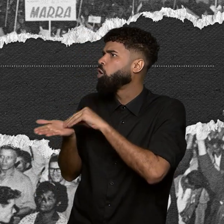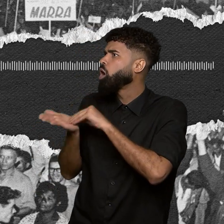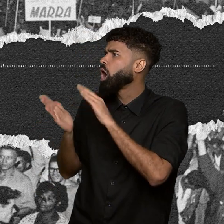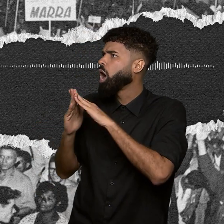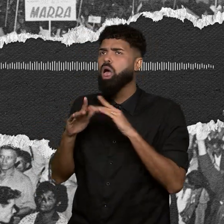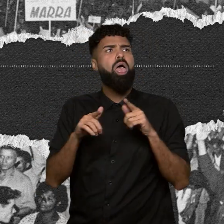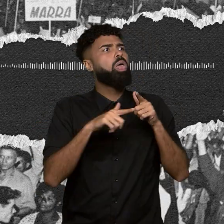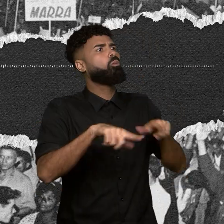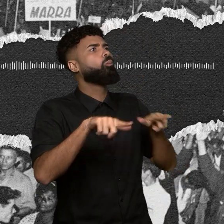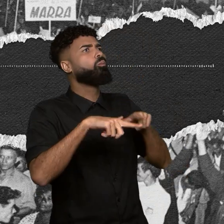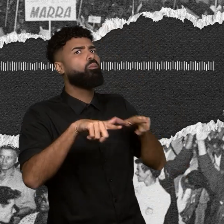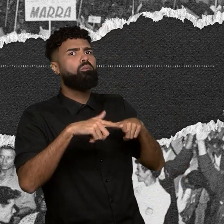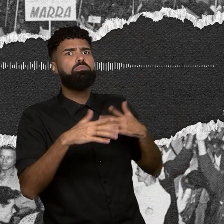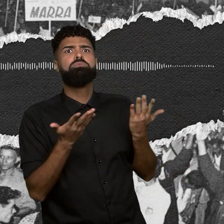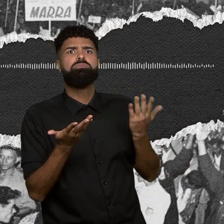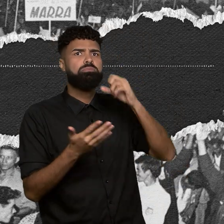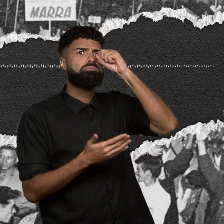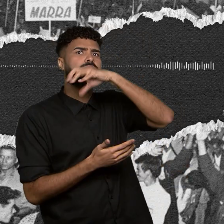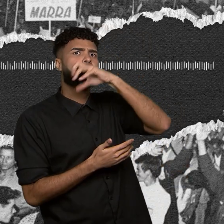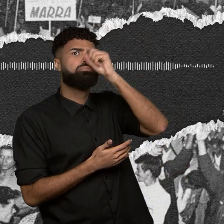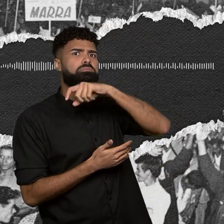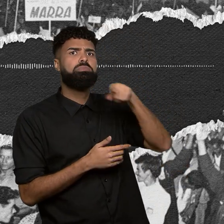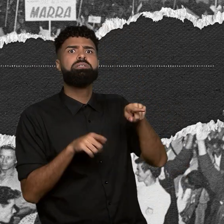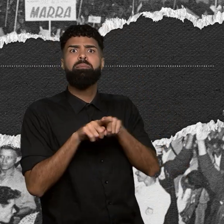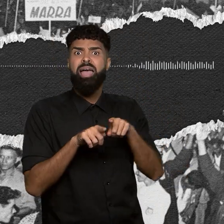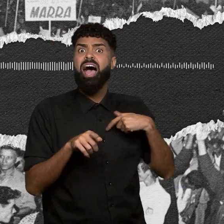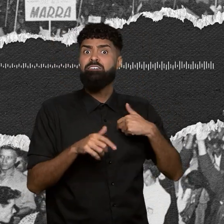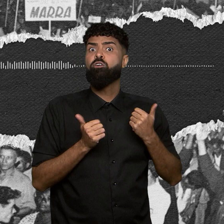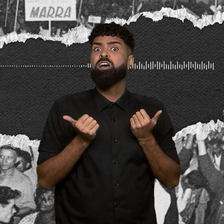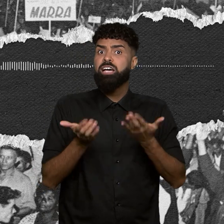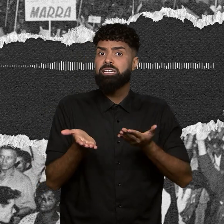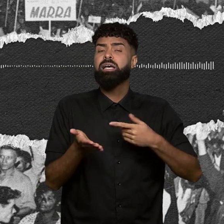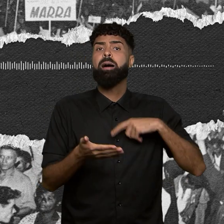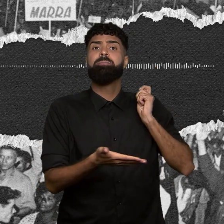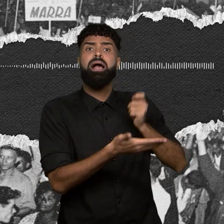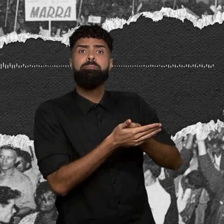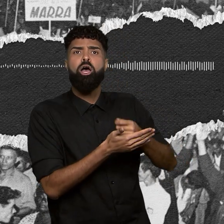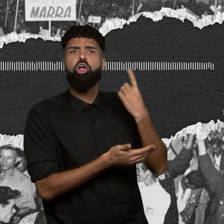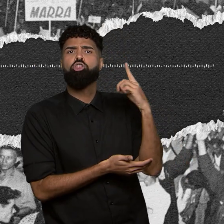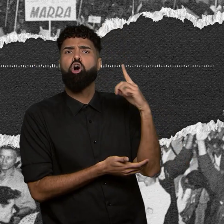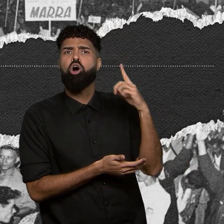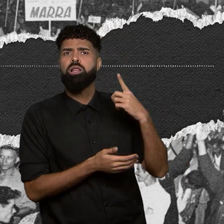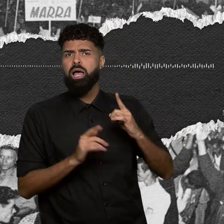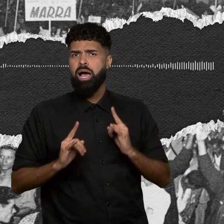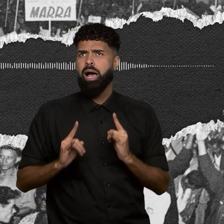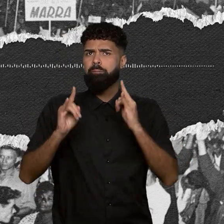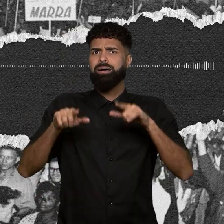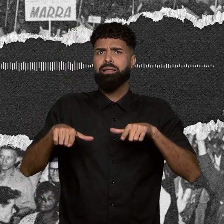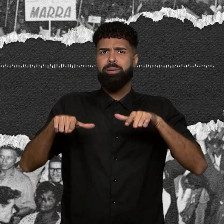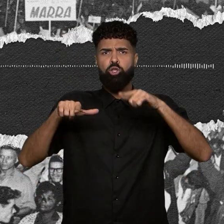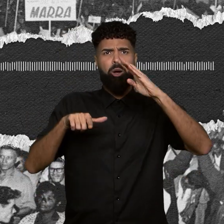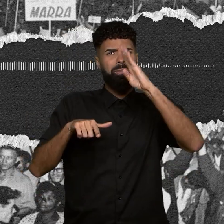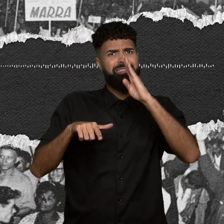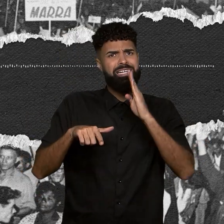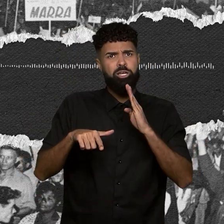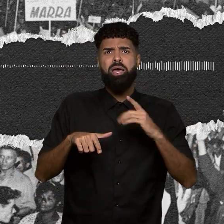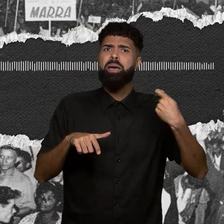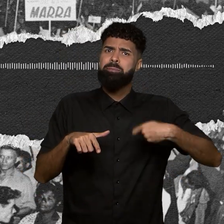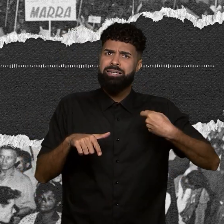oferecendo até pagamento em dólar para um apartamento brasileiro que deve ser entregue em cloveiro,